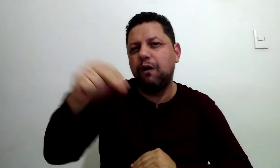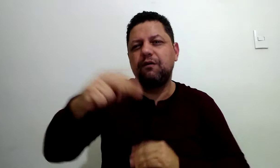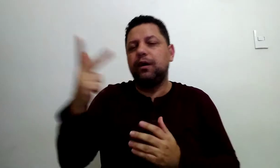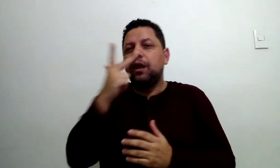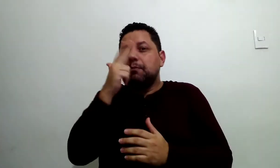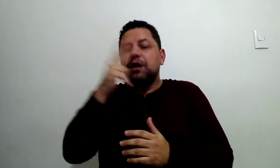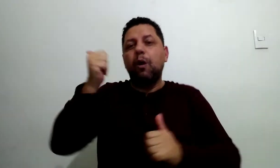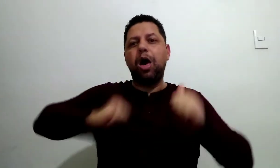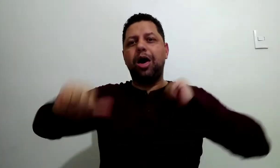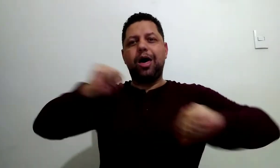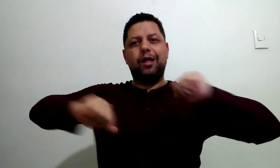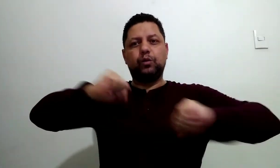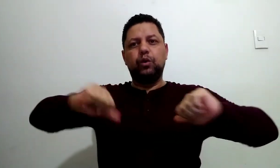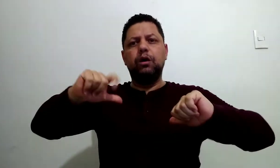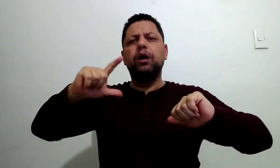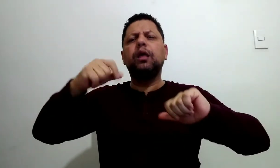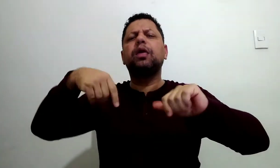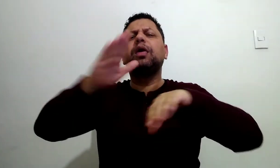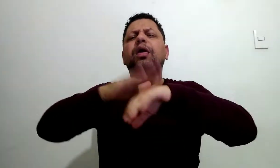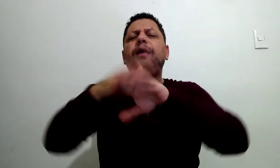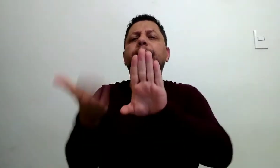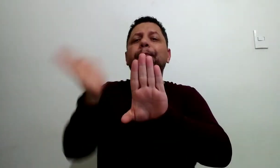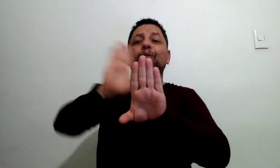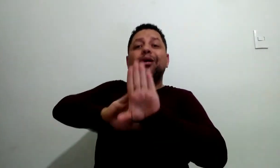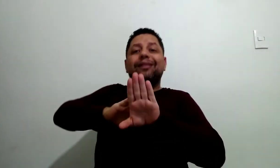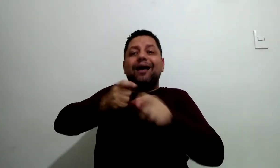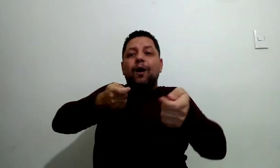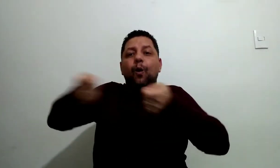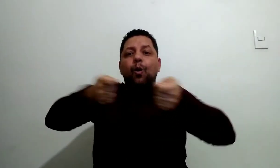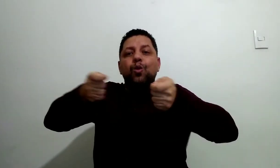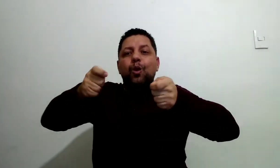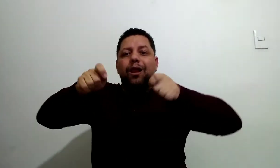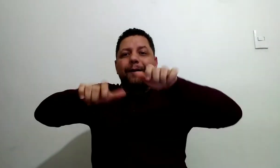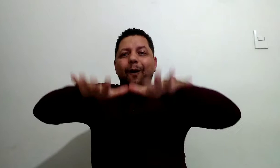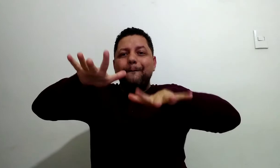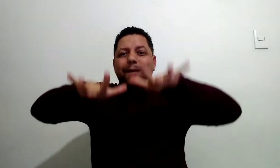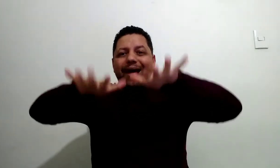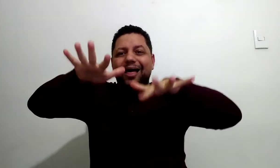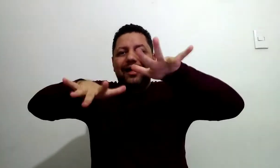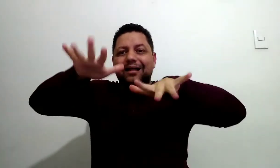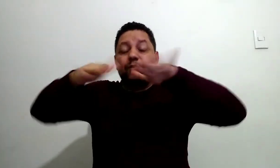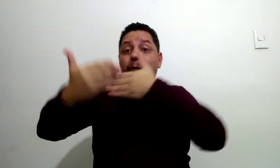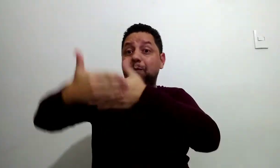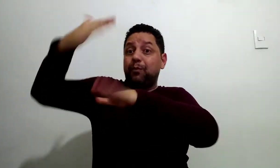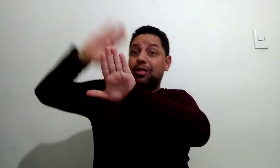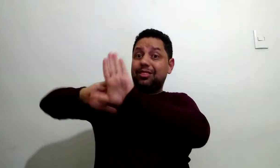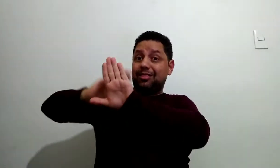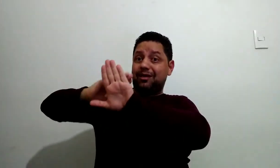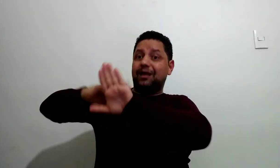de uma política maior, uma política de Estado. Que para entendermos, precisamos estudar o conceito